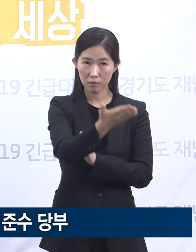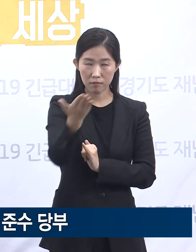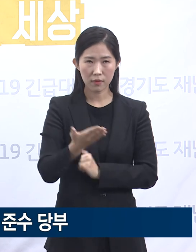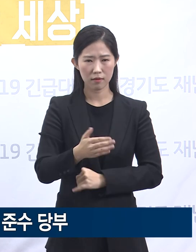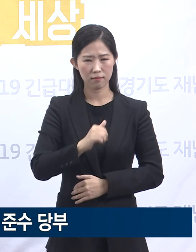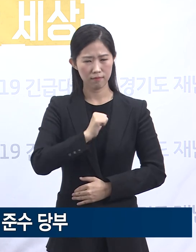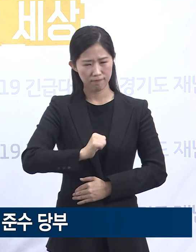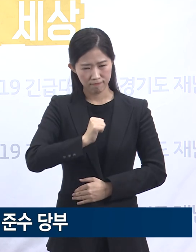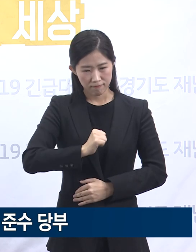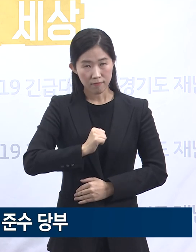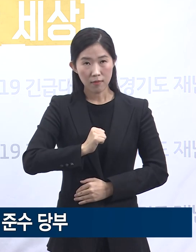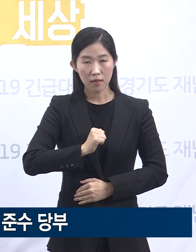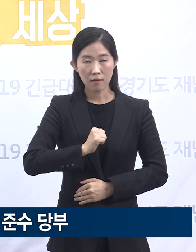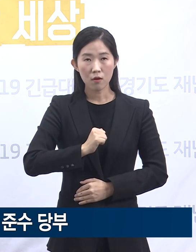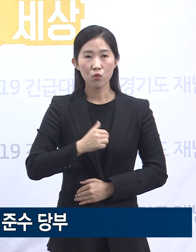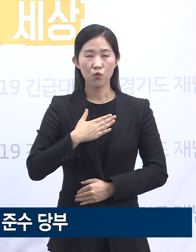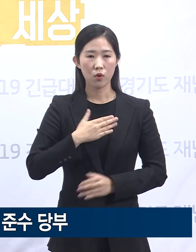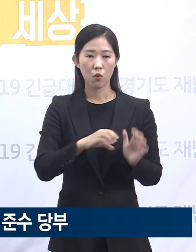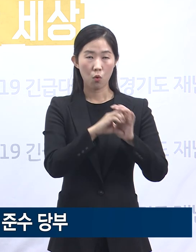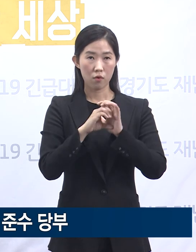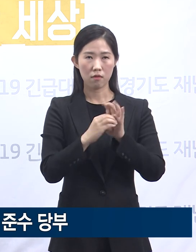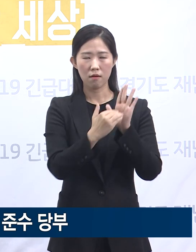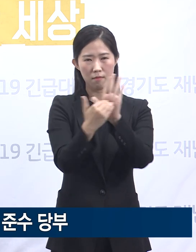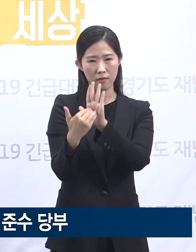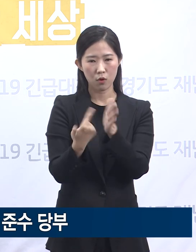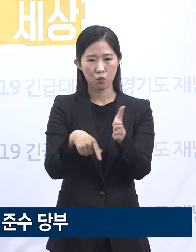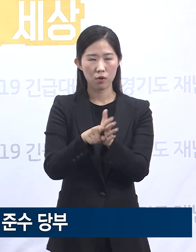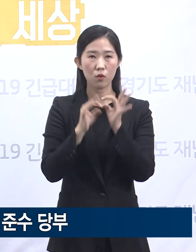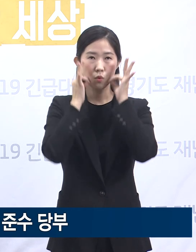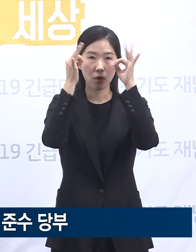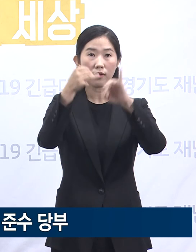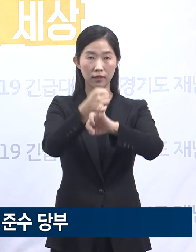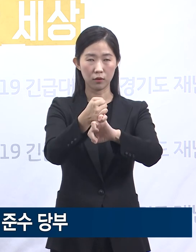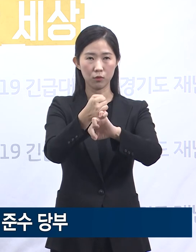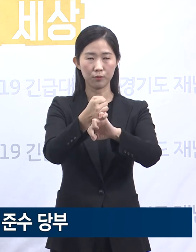이겨낼 수 있도록 코로나 방역에 최선을 다하도록 하겠습니다. 감사합니다.